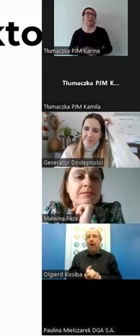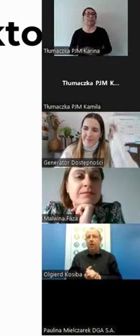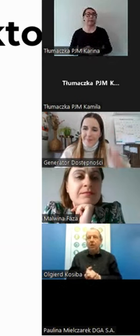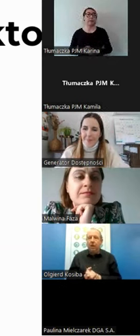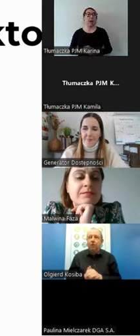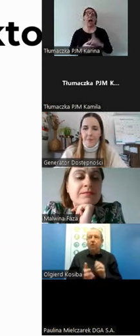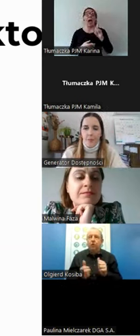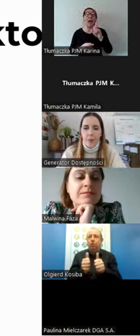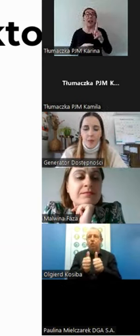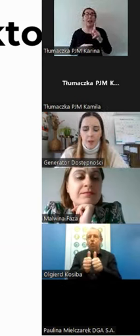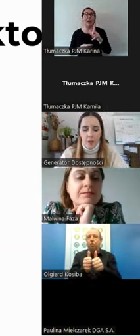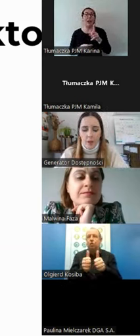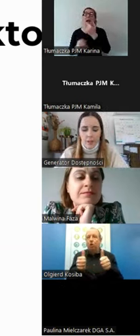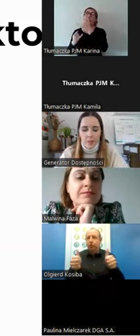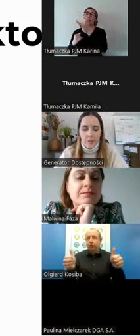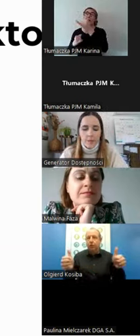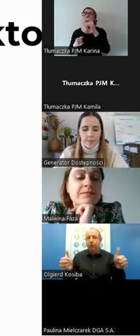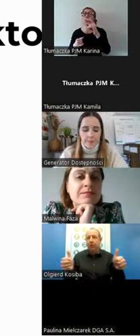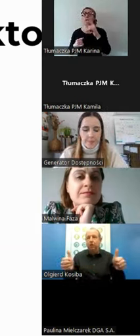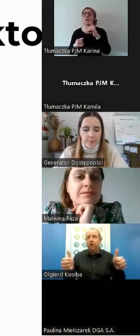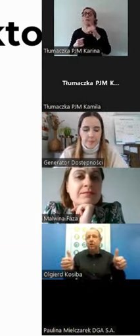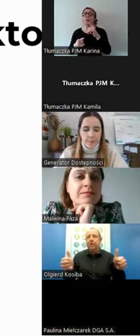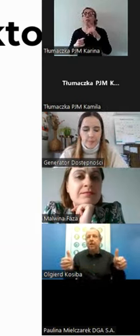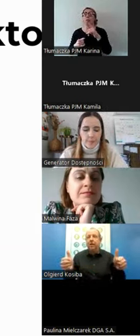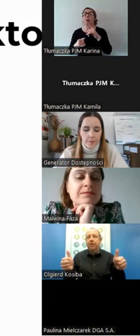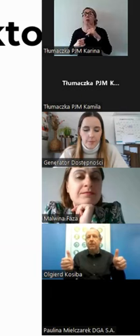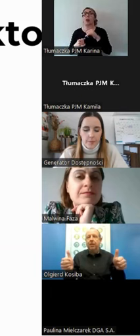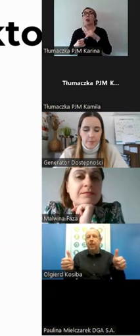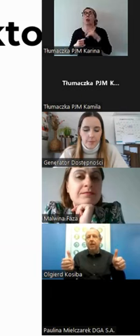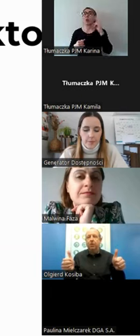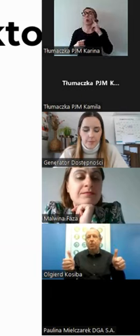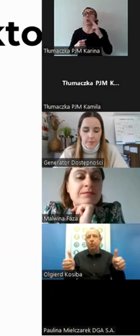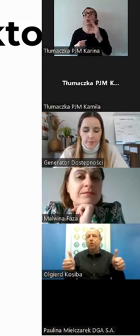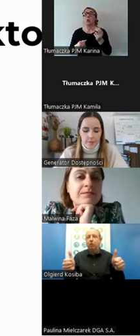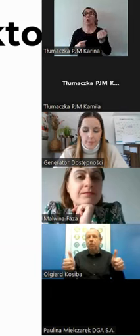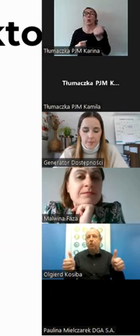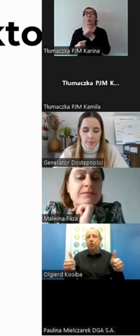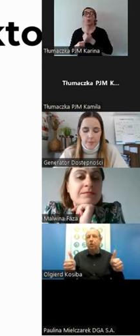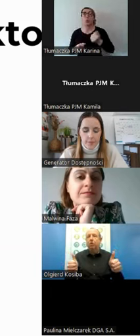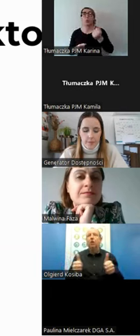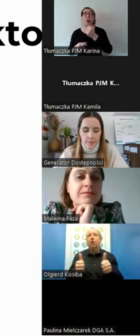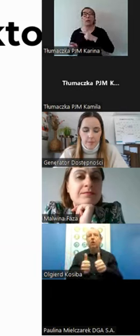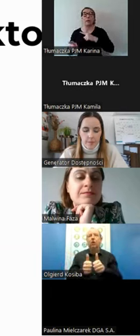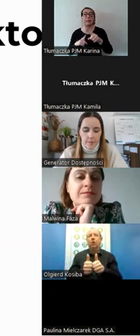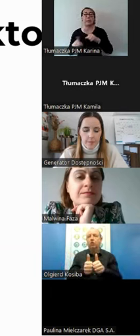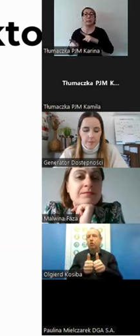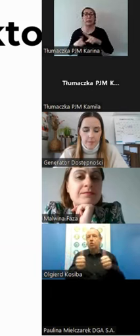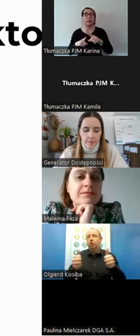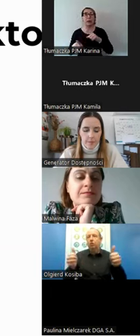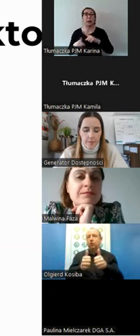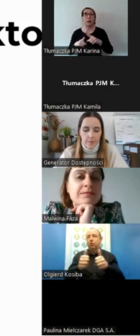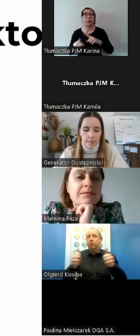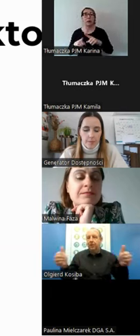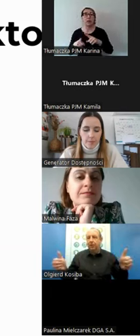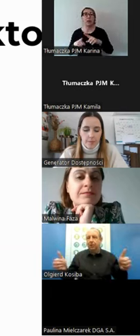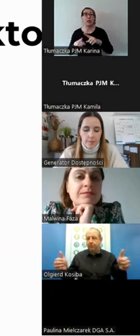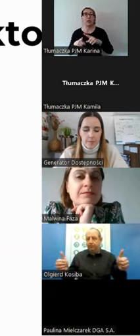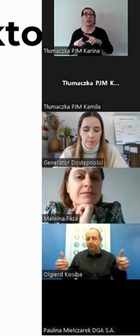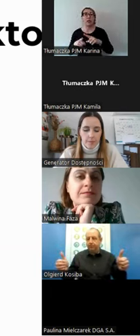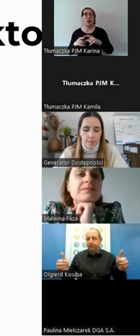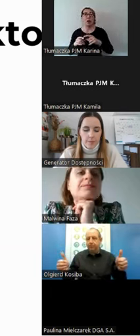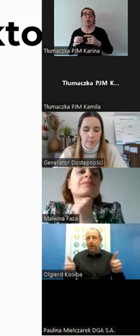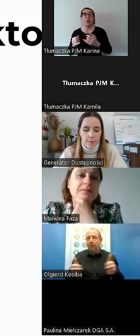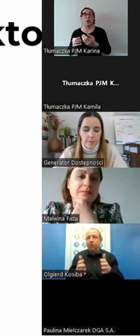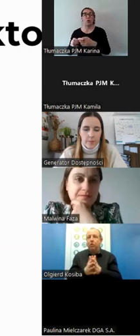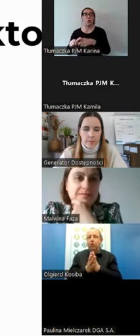a inni głusi rząd, czyli znakiem, który odnosi się do rzędu krzeseł,